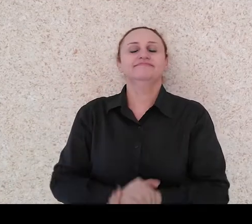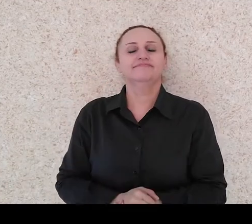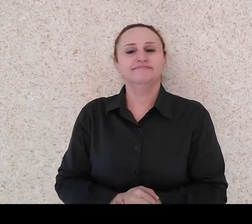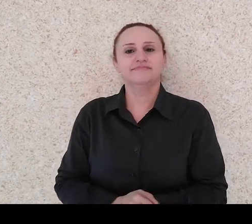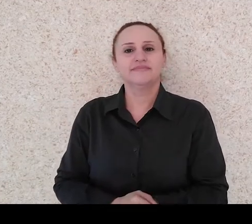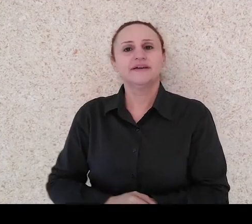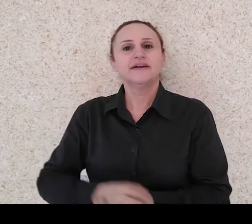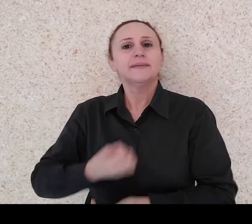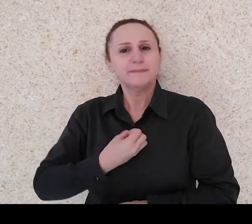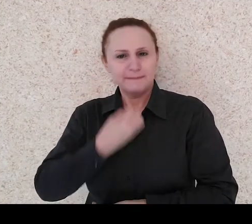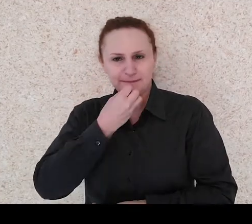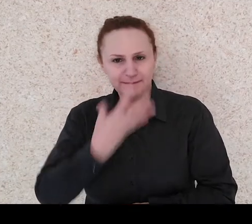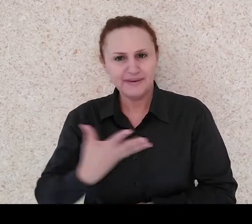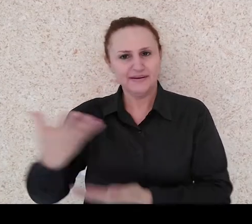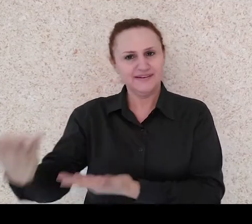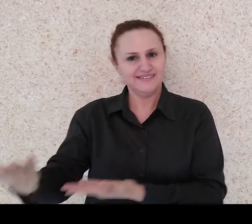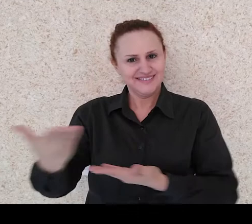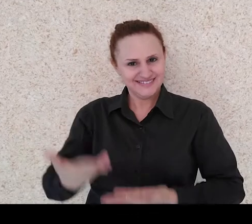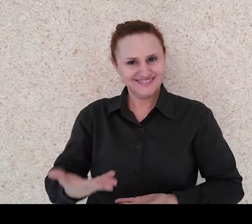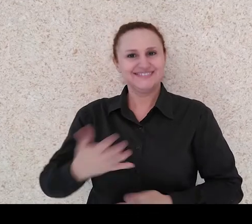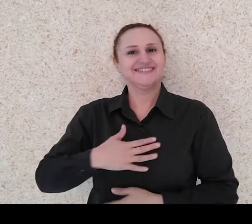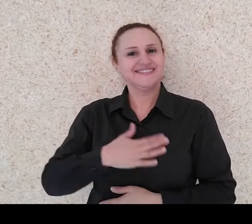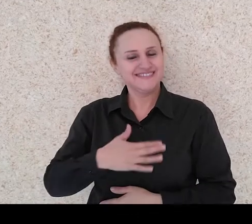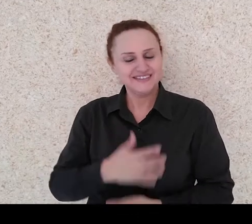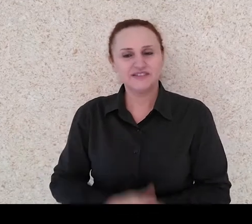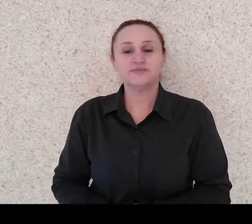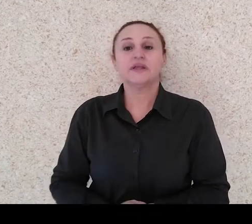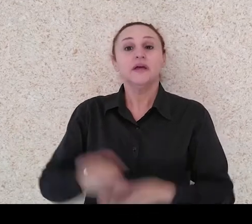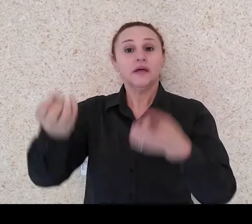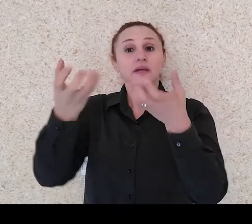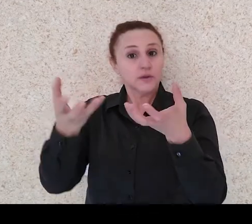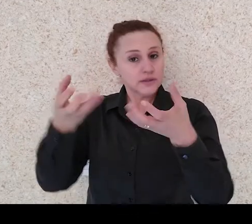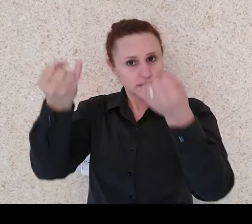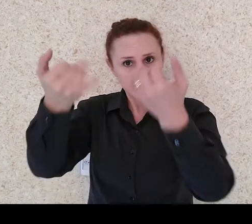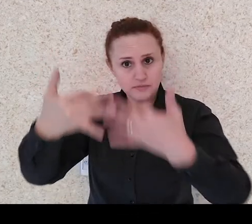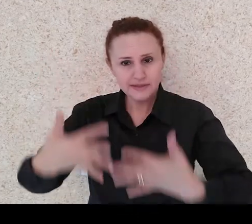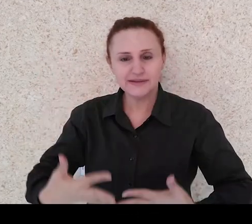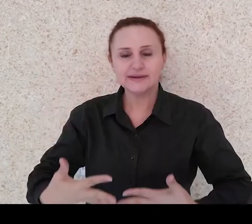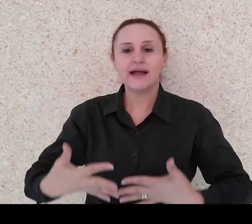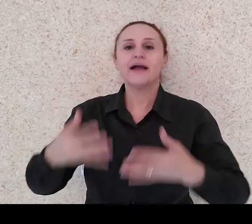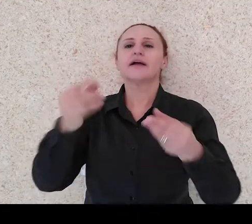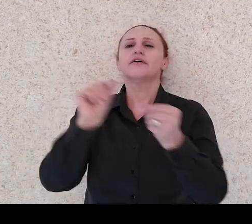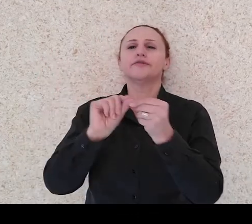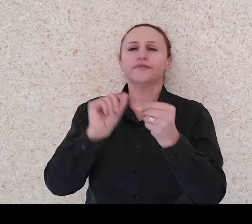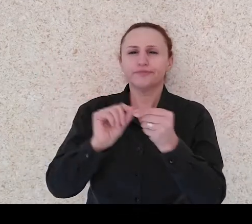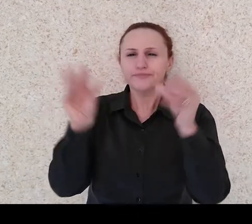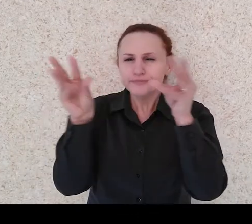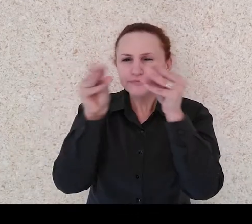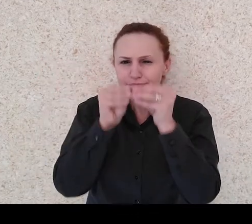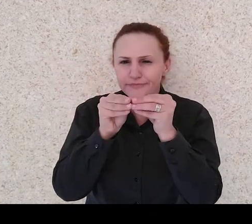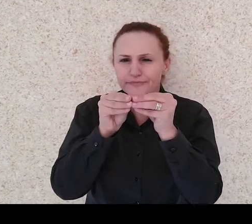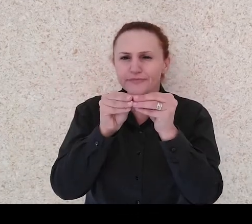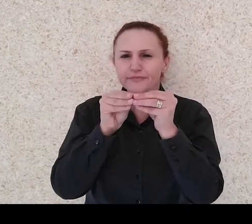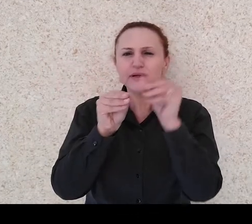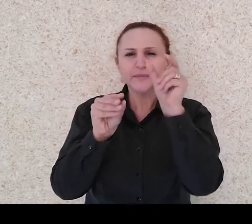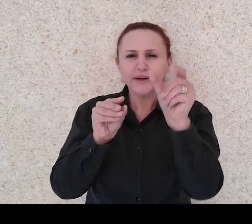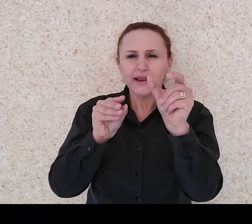Eu gostaria, antes de começar essa disciplina, esclarecer a questão da sigla. Eu vou utilizar a terminologia Tios, que se